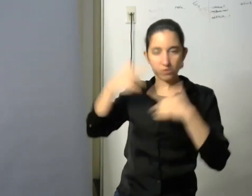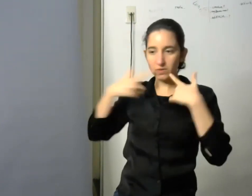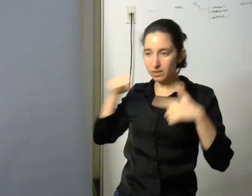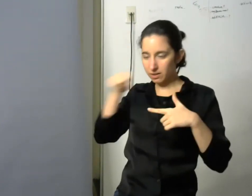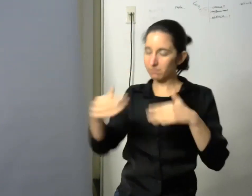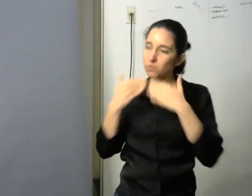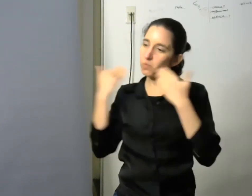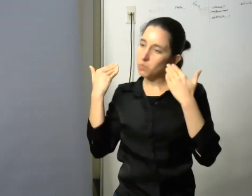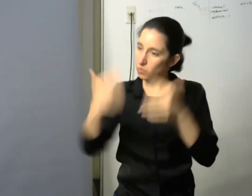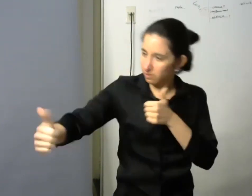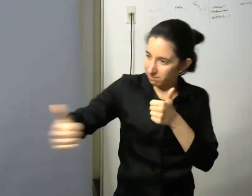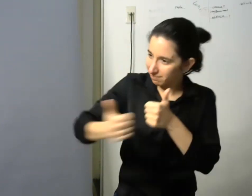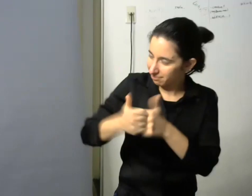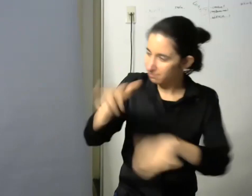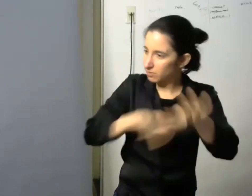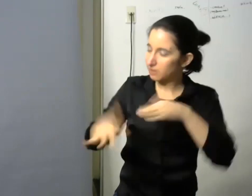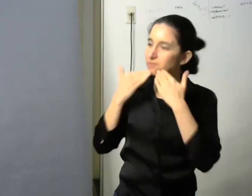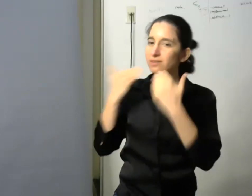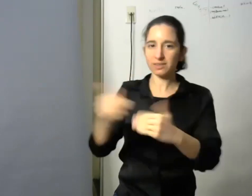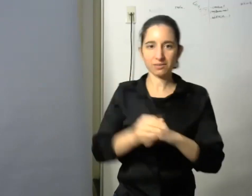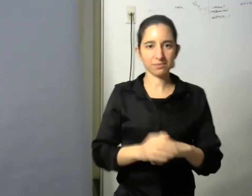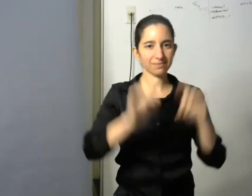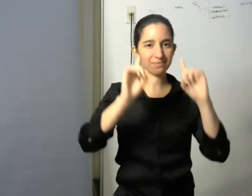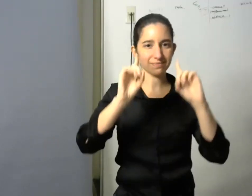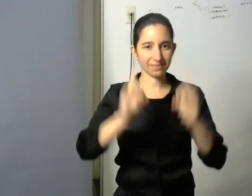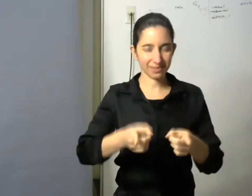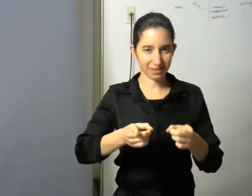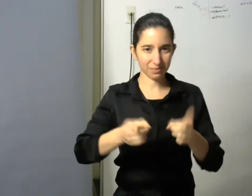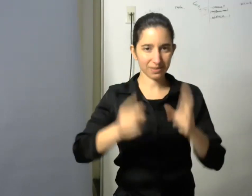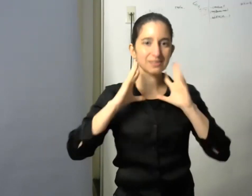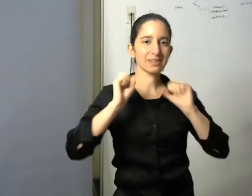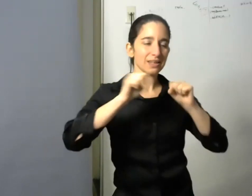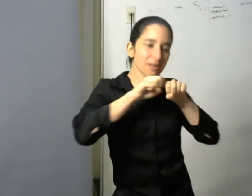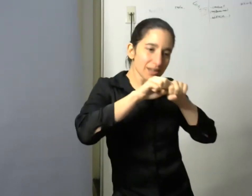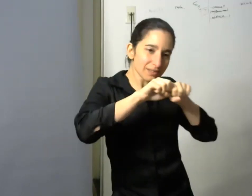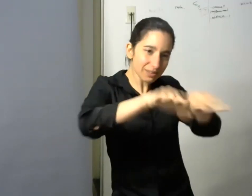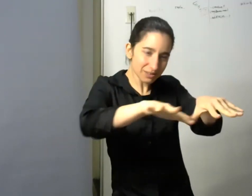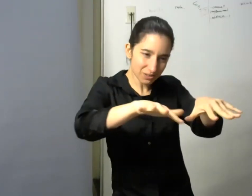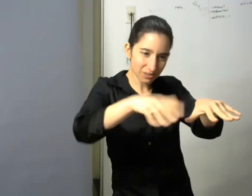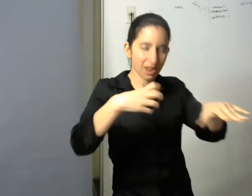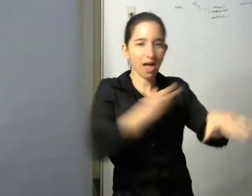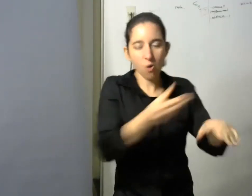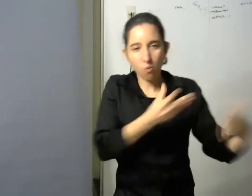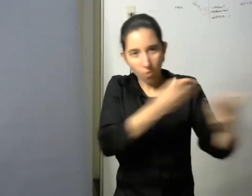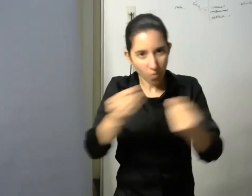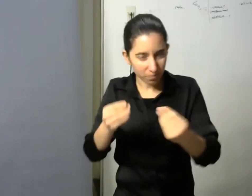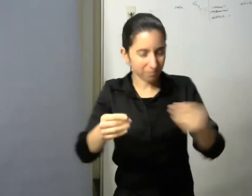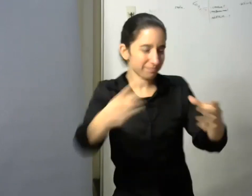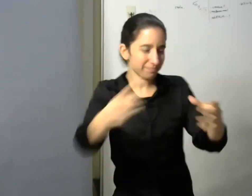y en la organización y a nuestra querida Secretaría de Extensión y Bienestar Estudiantil a nuestros compañeros de gestión y a nuestros